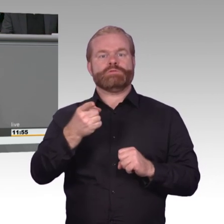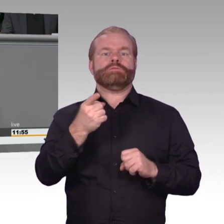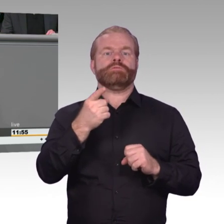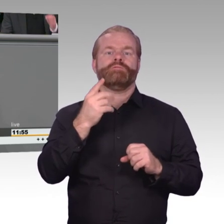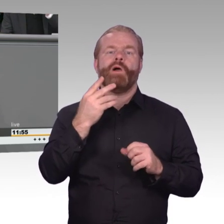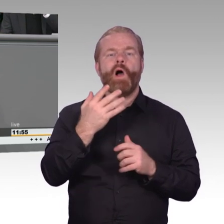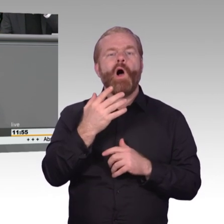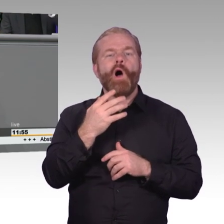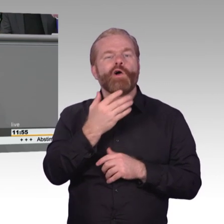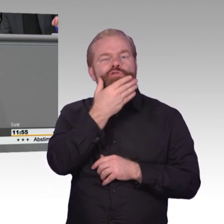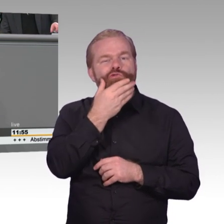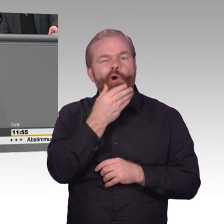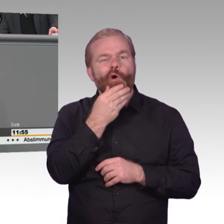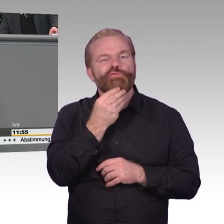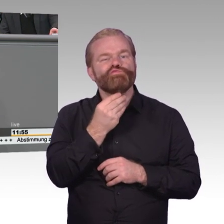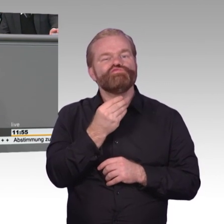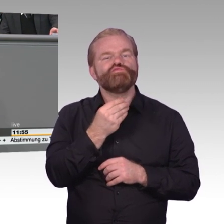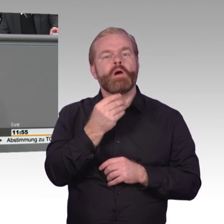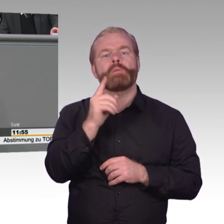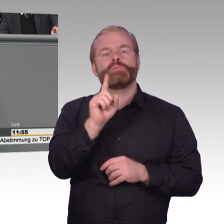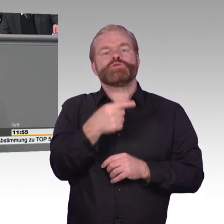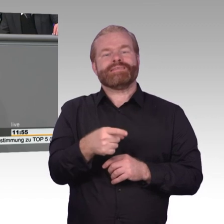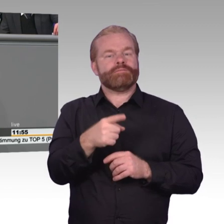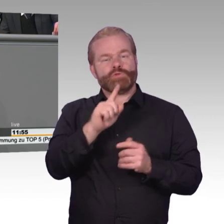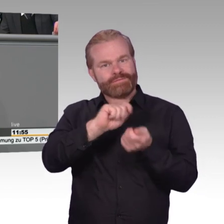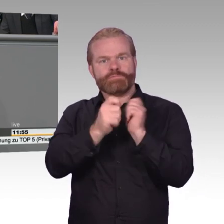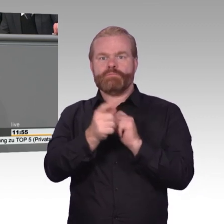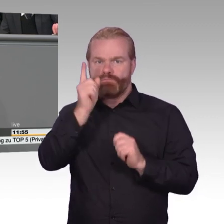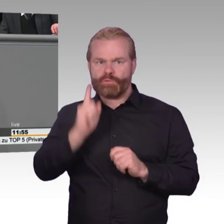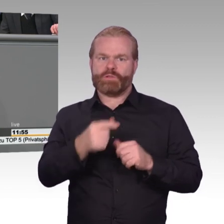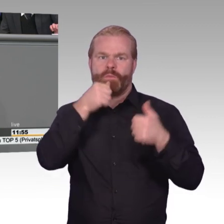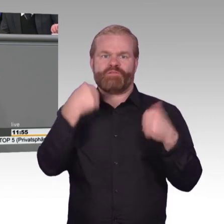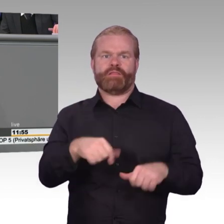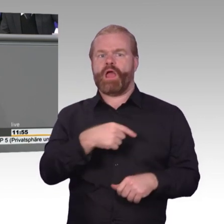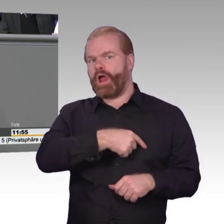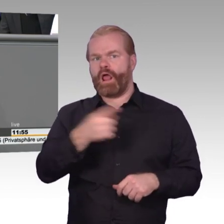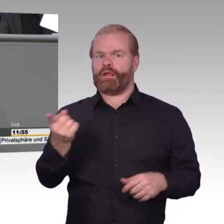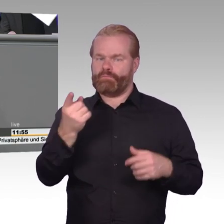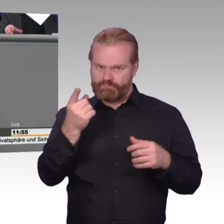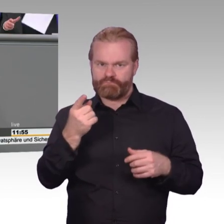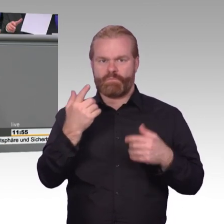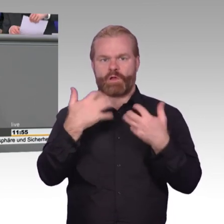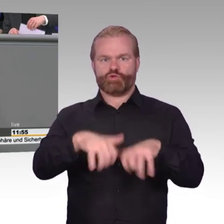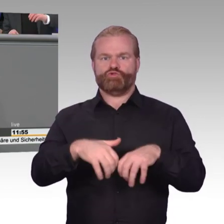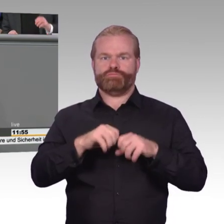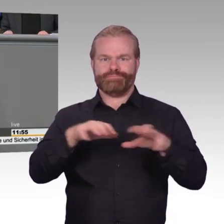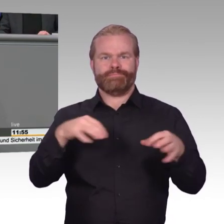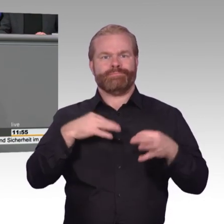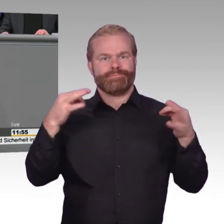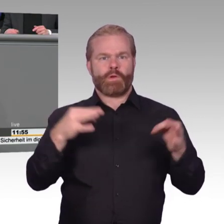Toaster? Einen Staubsaugerroboter? Ich glaube kaum. Damit IT-Sicherheitslücken erkannt werden, haben wir Meldepflichten eingeführt.